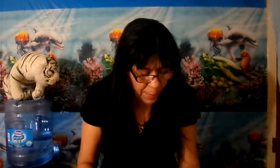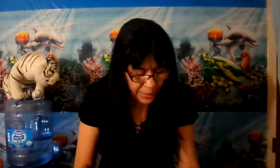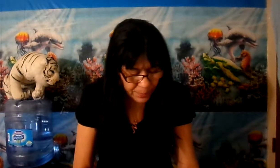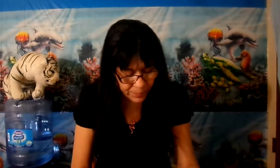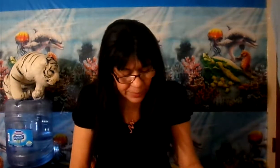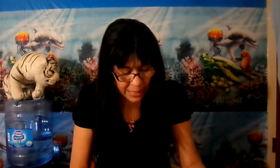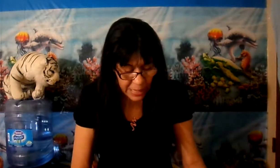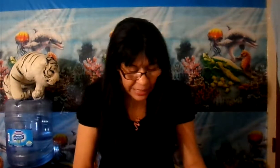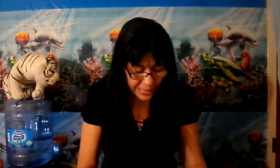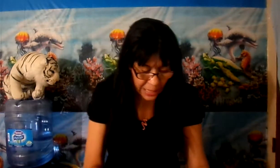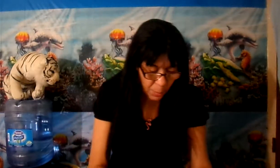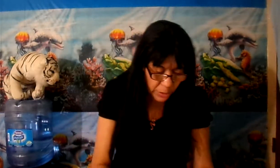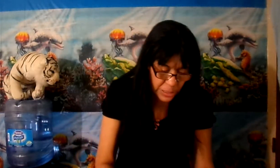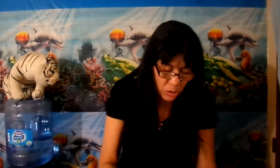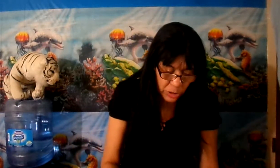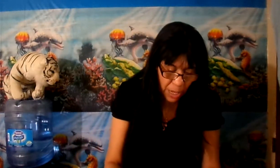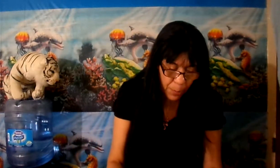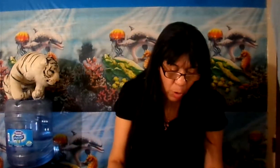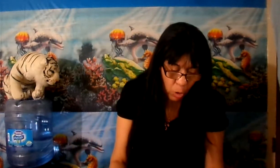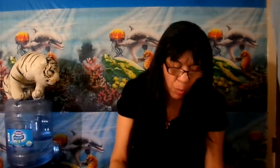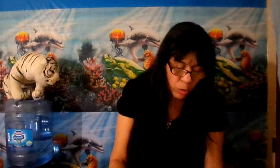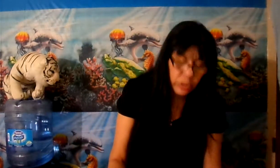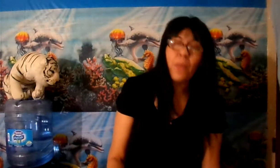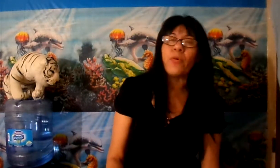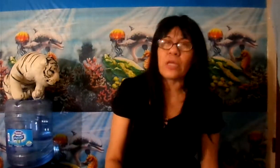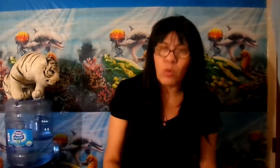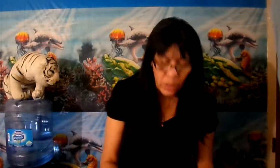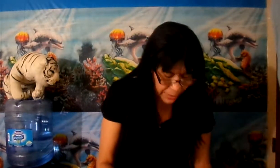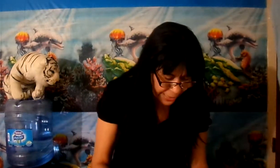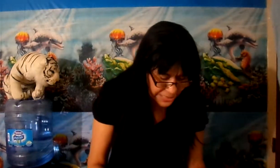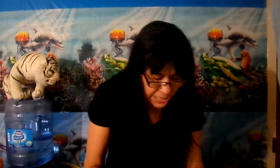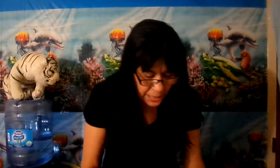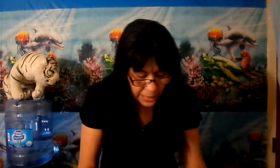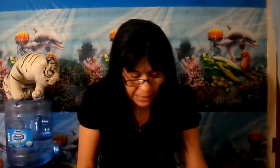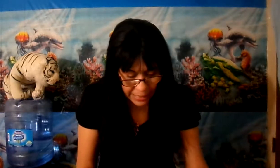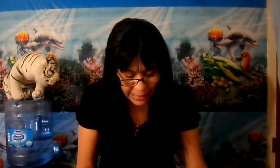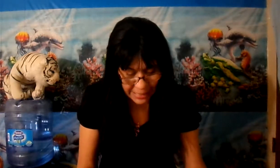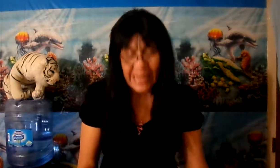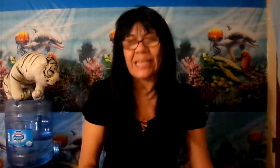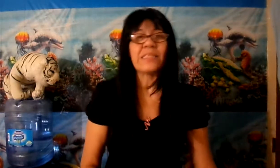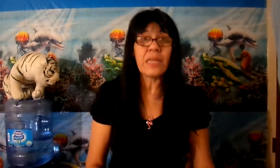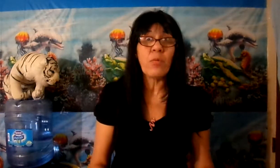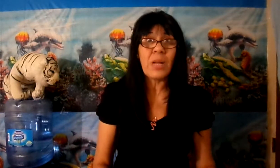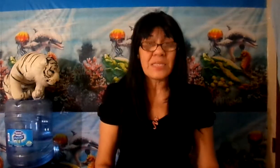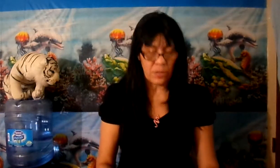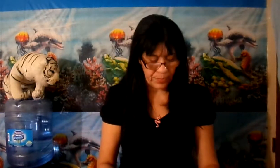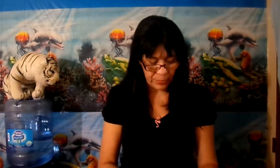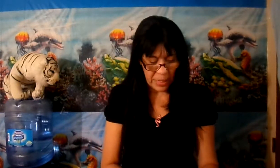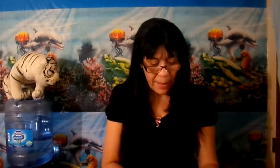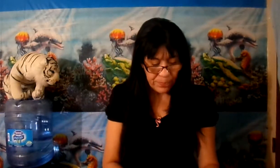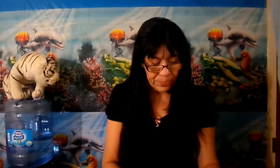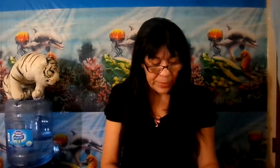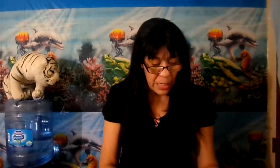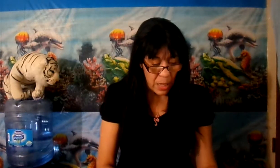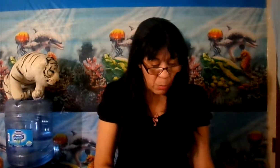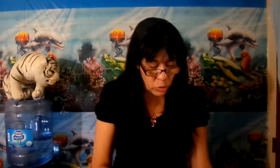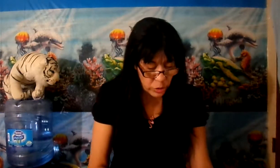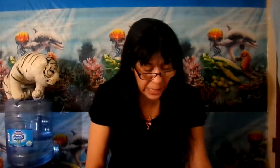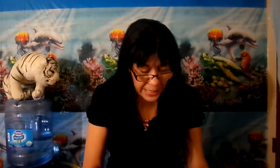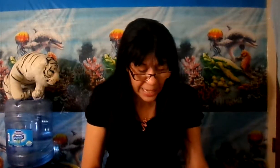ver que estamos en esos tiempos como los tiempos de Noé, ¿verdad que sí? Y la gran tribulación, ¿verdad? Muchos están en la